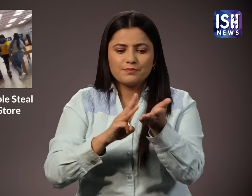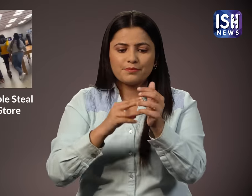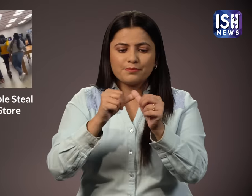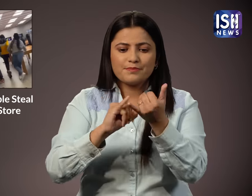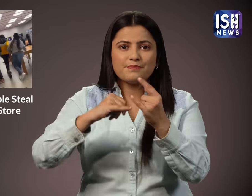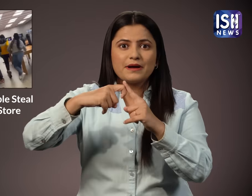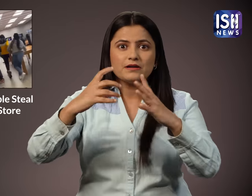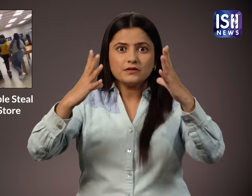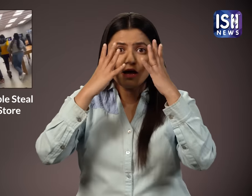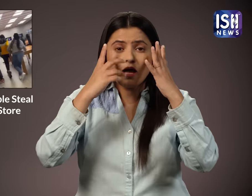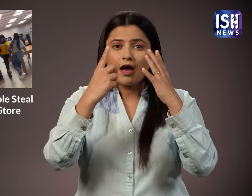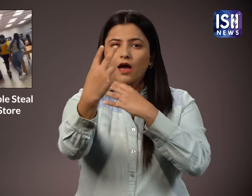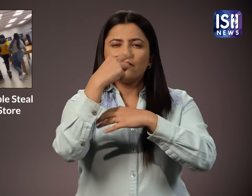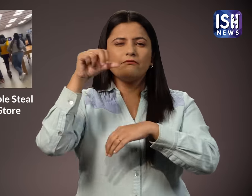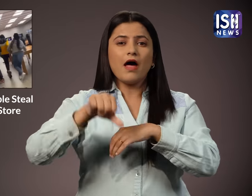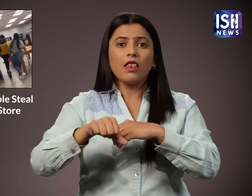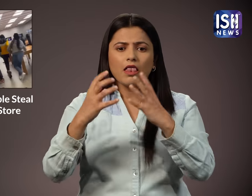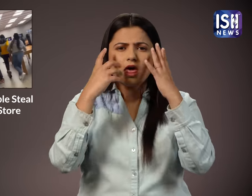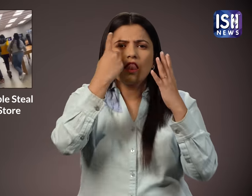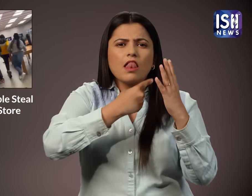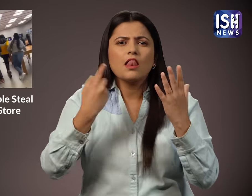ताकि उनकी पहचान ना हो सके